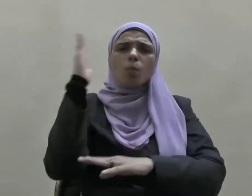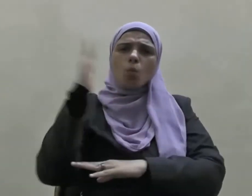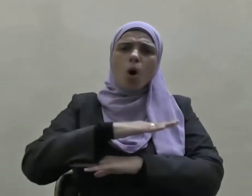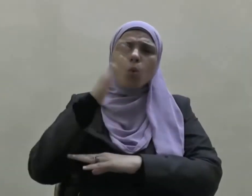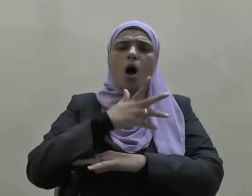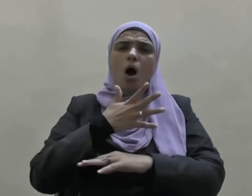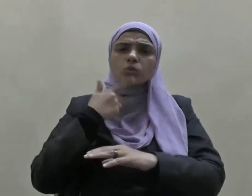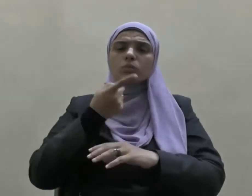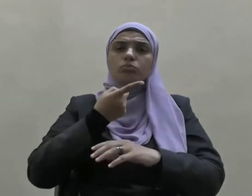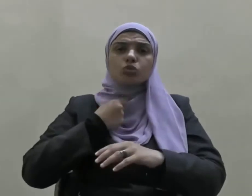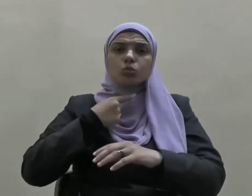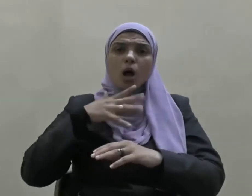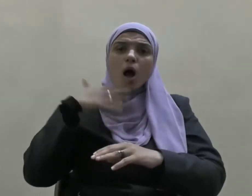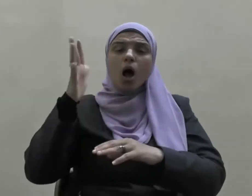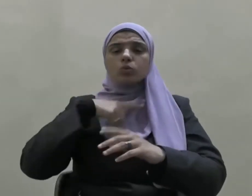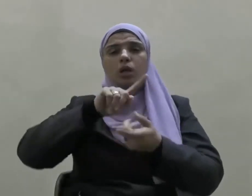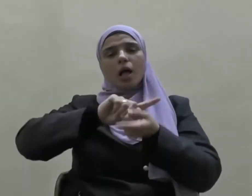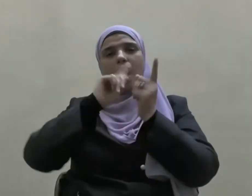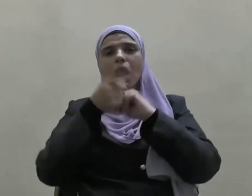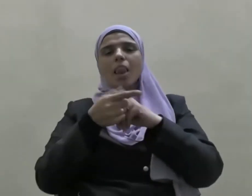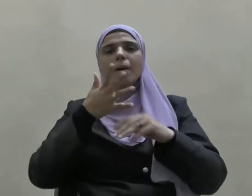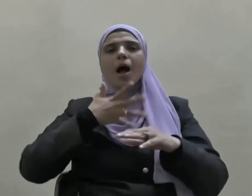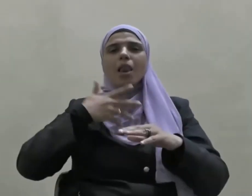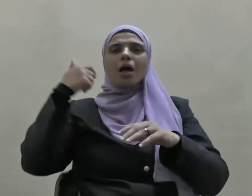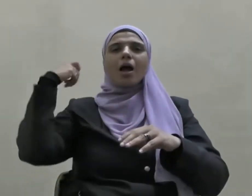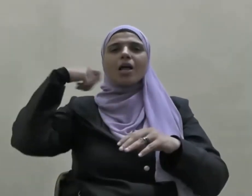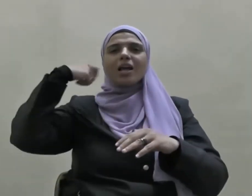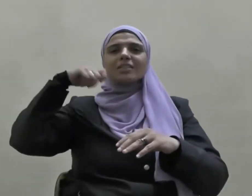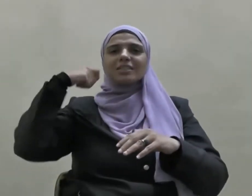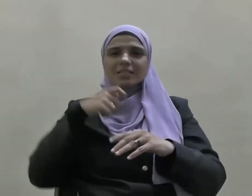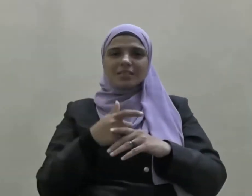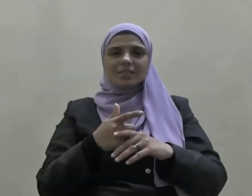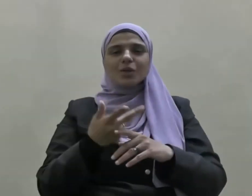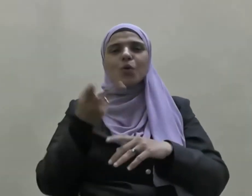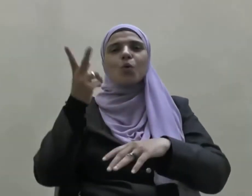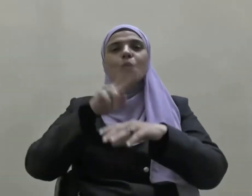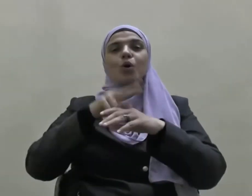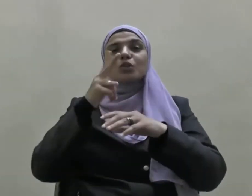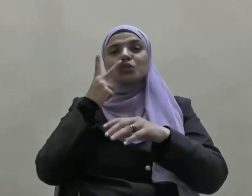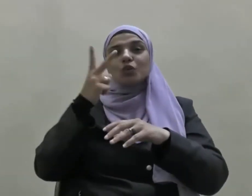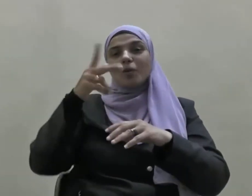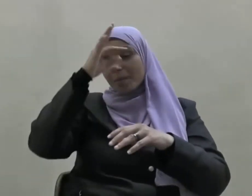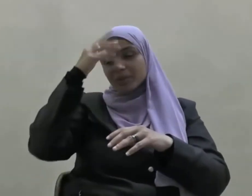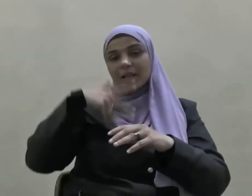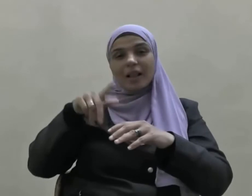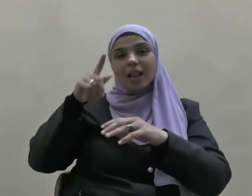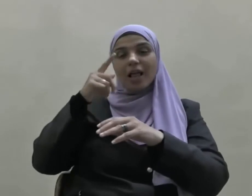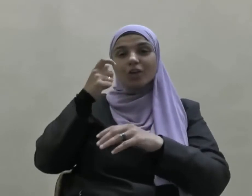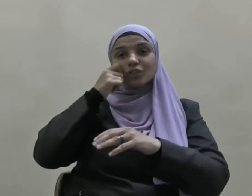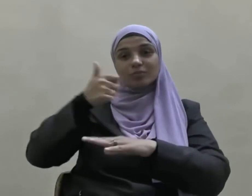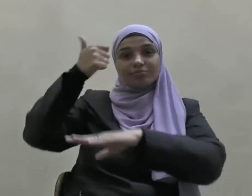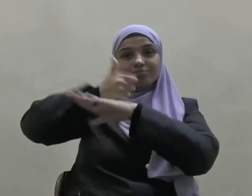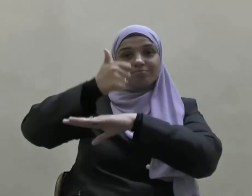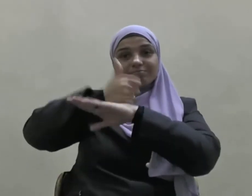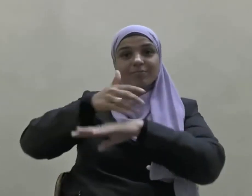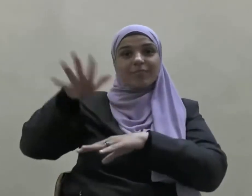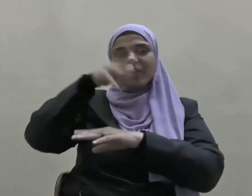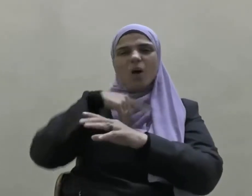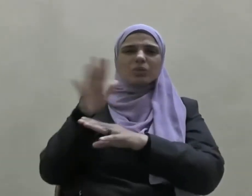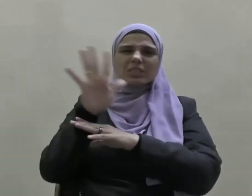وتأليبها على حكامها وتشويه الرموز والمقتسبات الوطنية